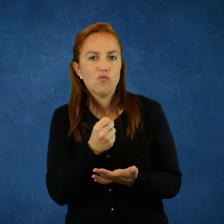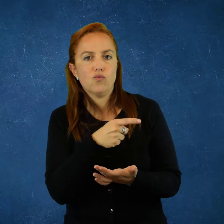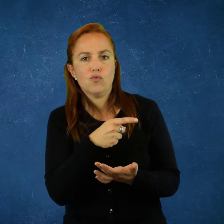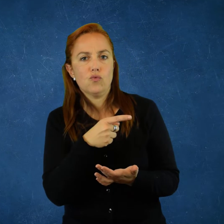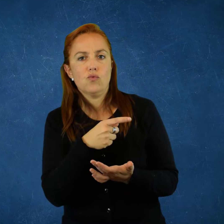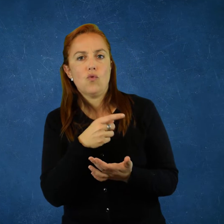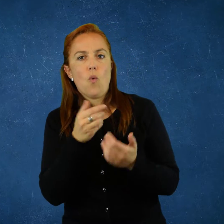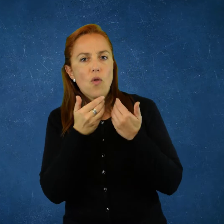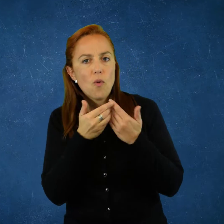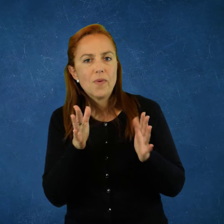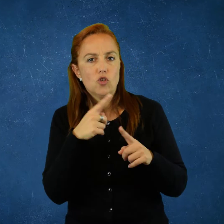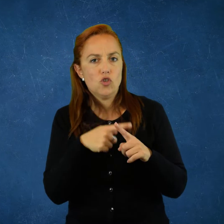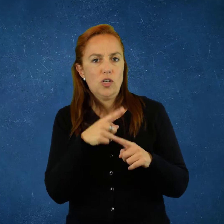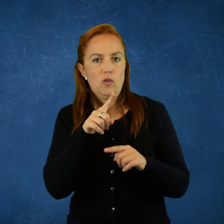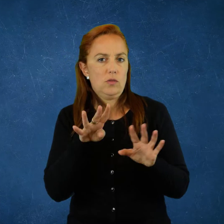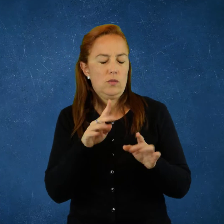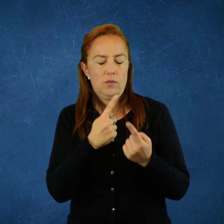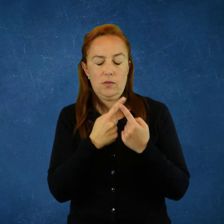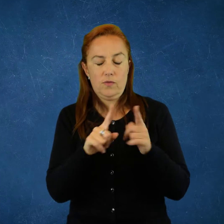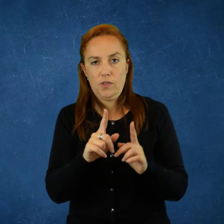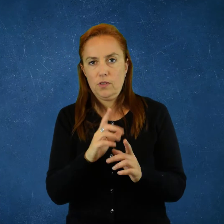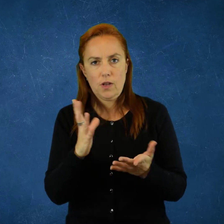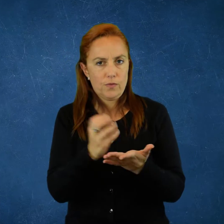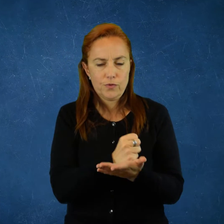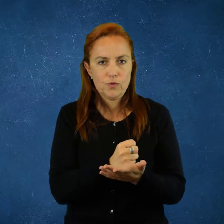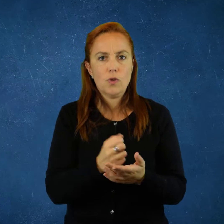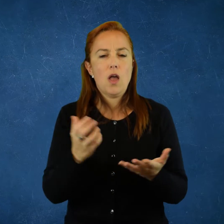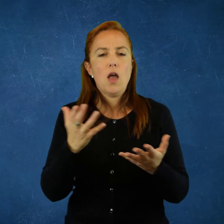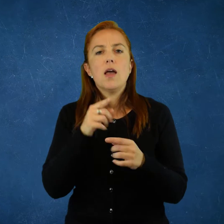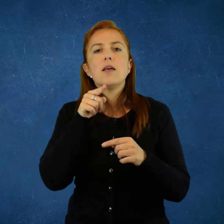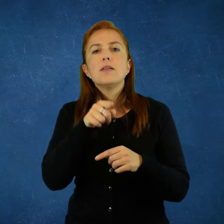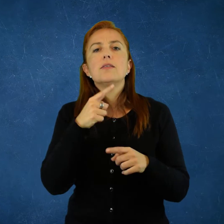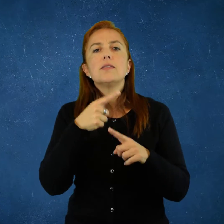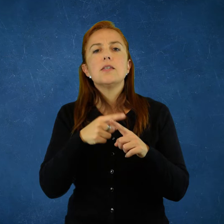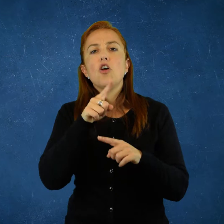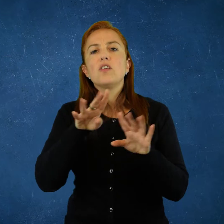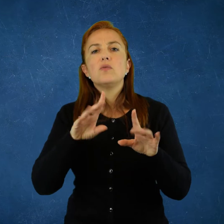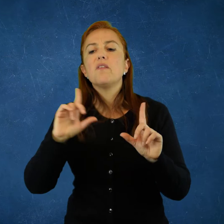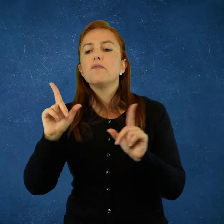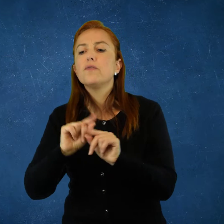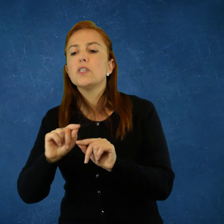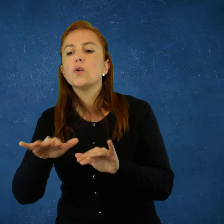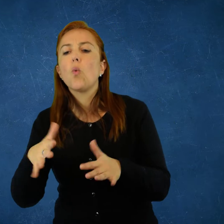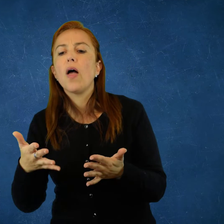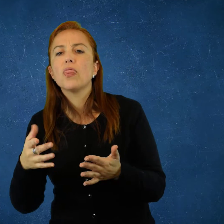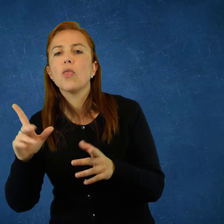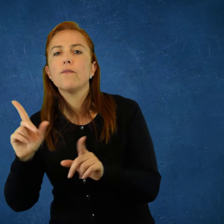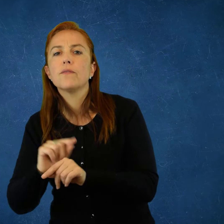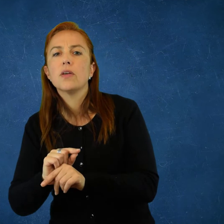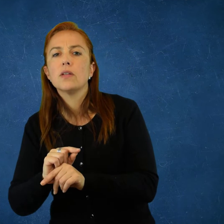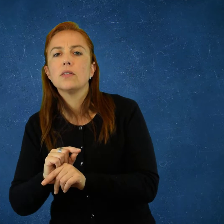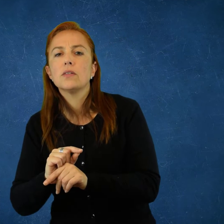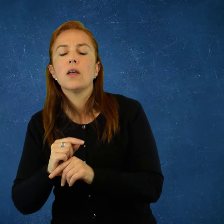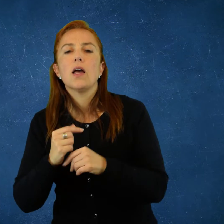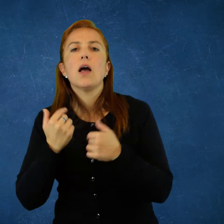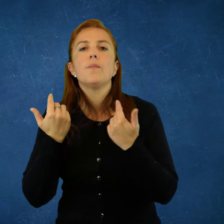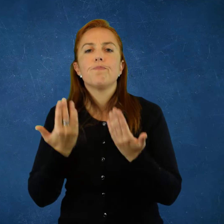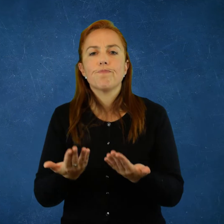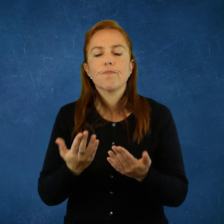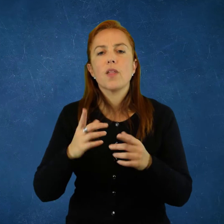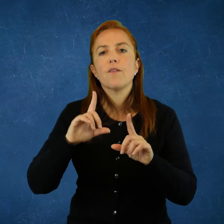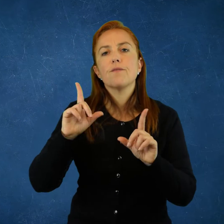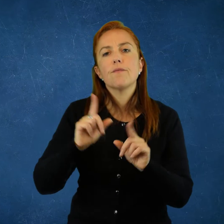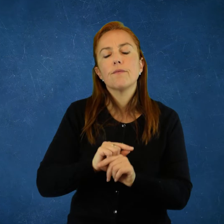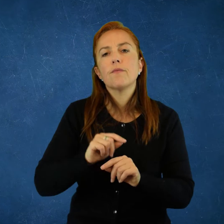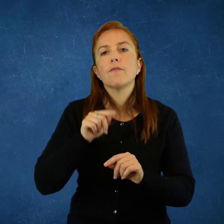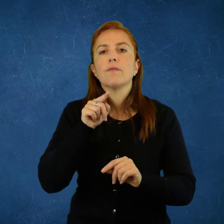que cuando vivía en plena explotación al comienzo del siglo XIX. Ese siglo XIX, ¿cuándo va